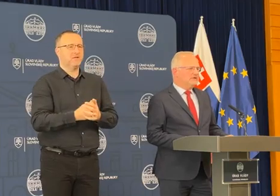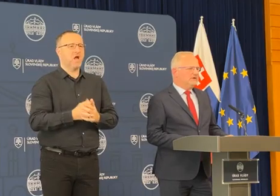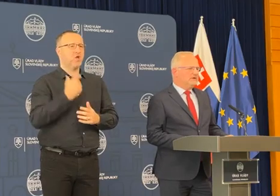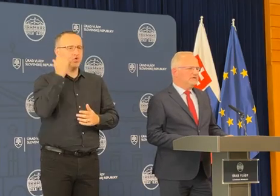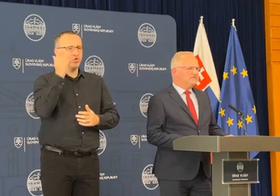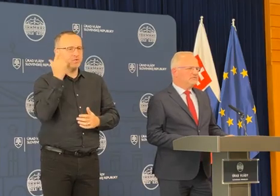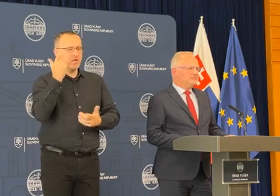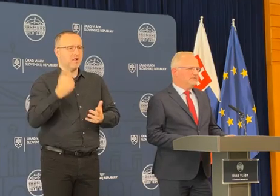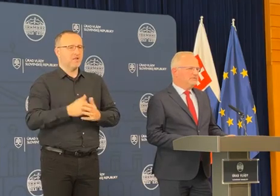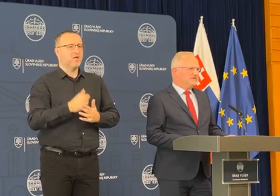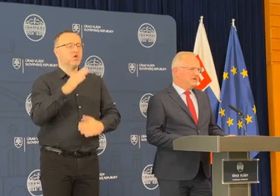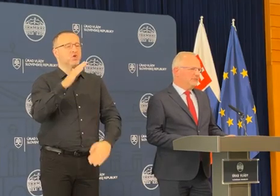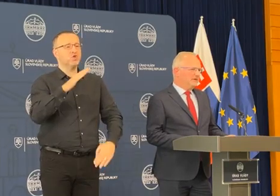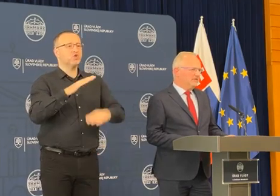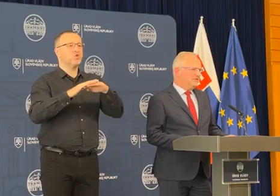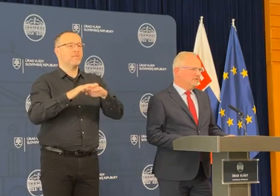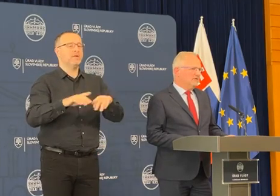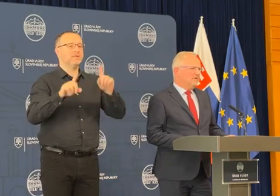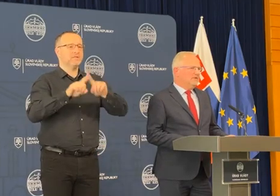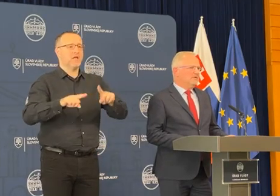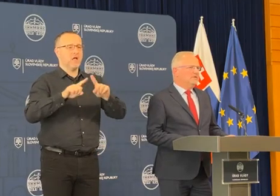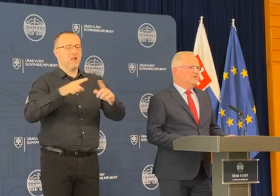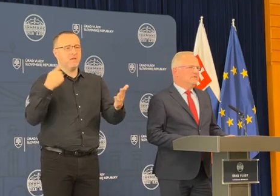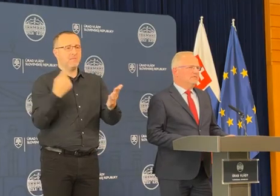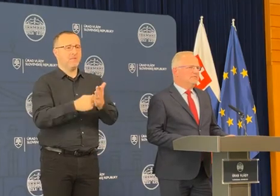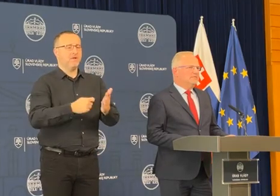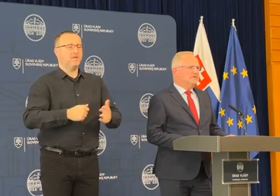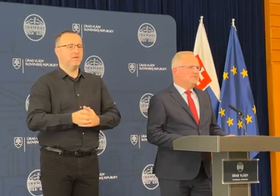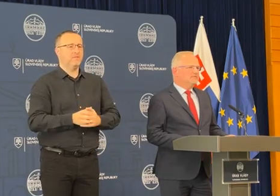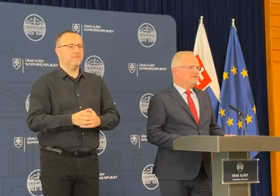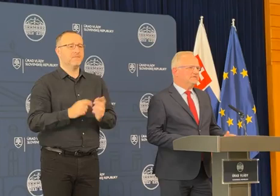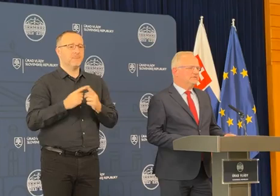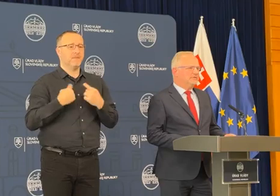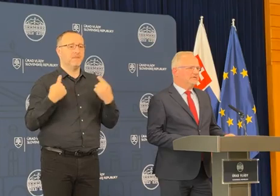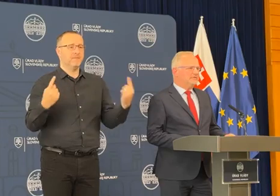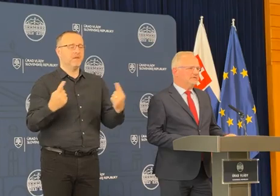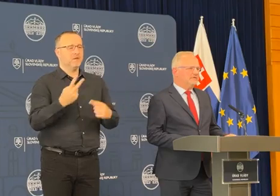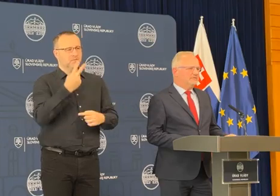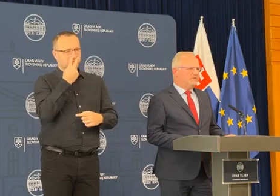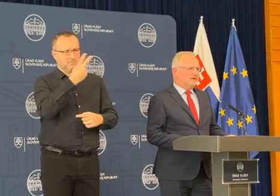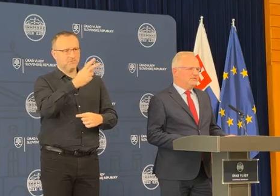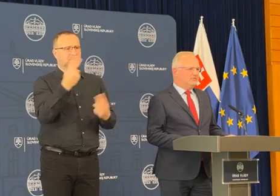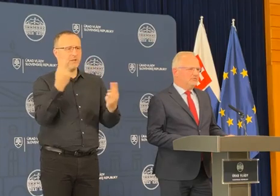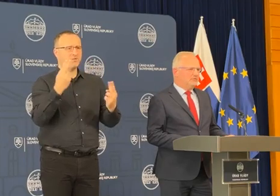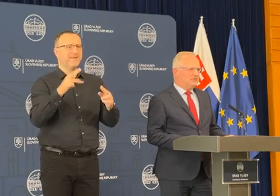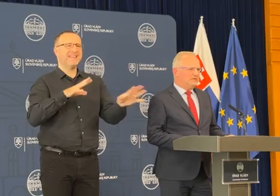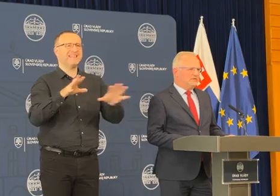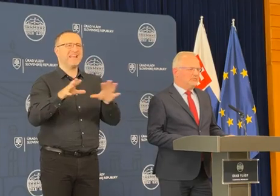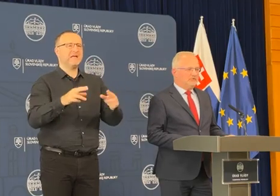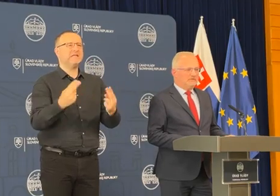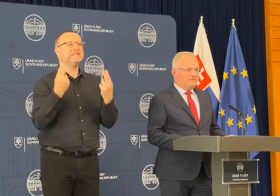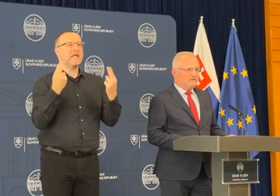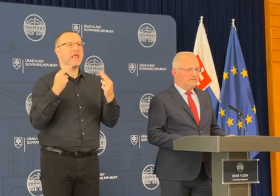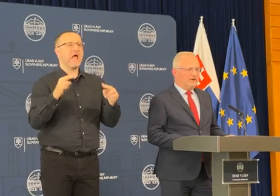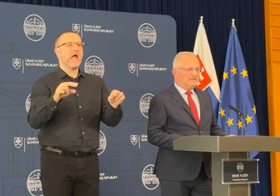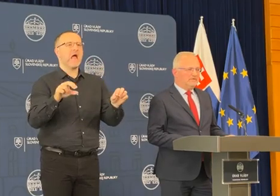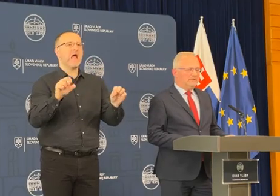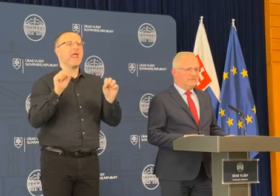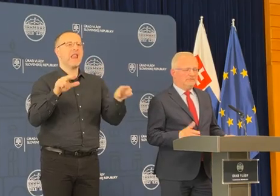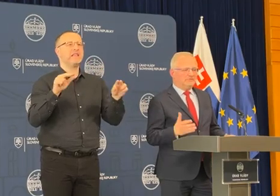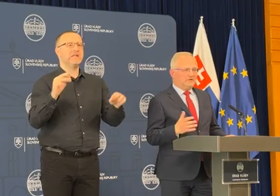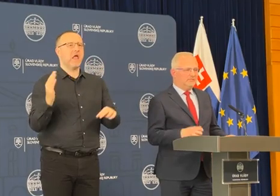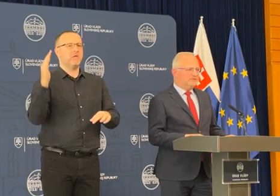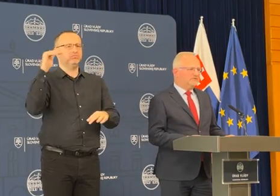sociálnych. A ten strop stále platí. My pozorne sledujeme samozrejme vývoj na trhu. Ten je pozitívny, je